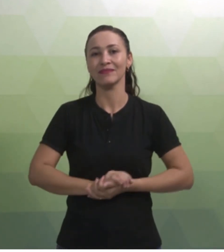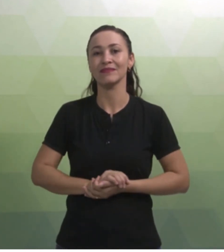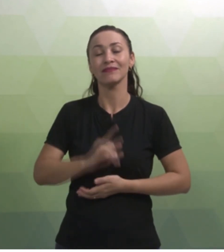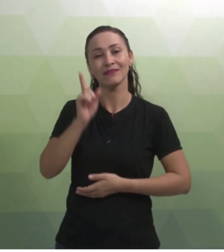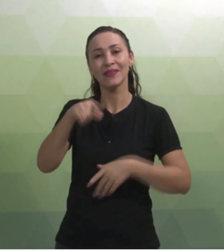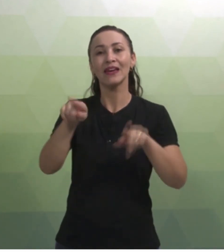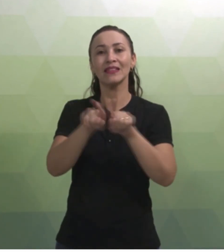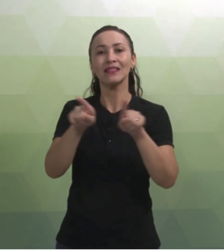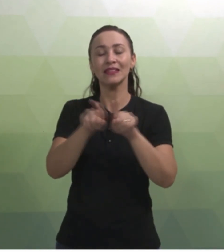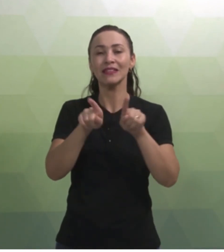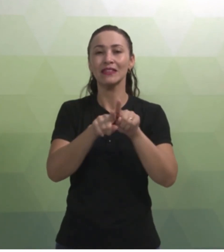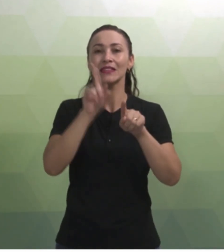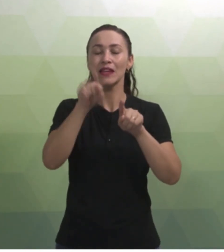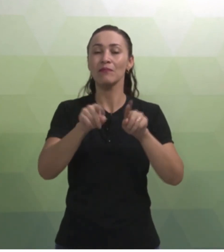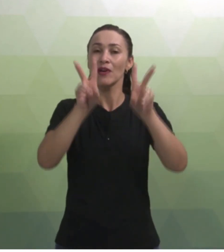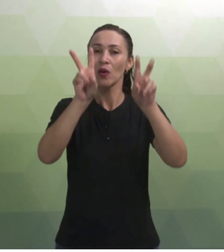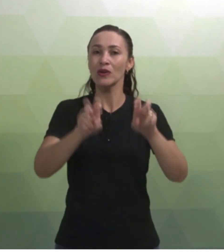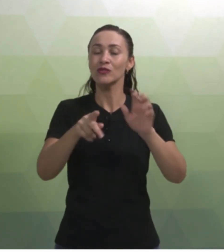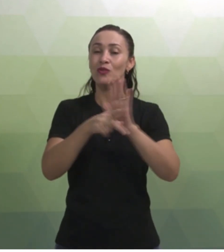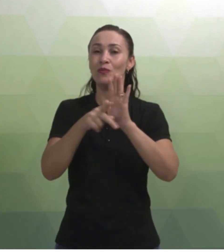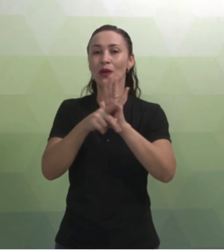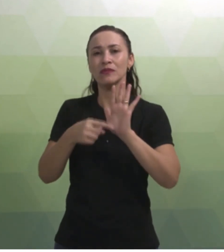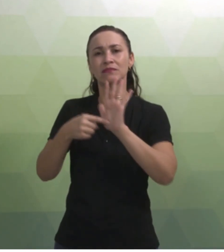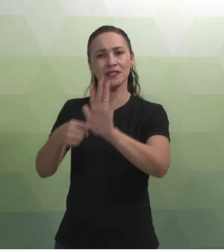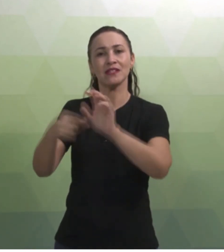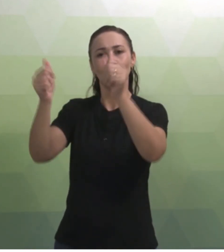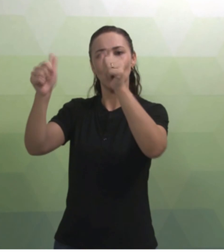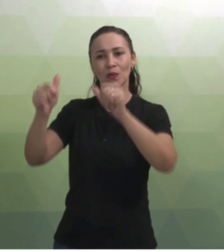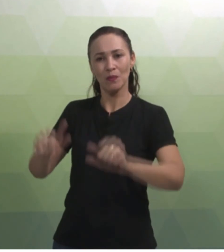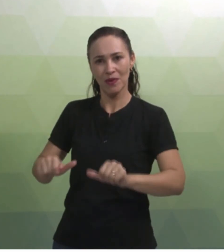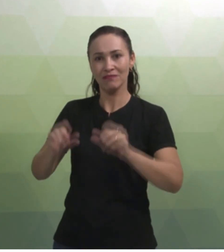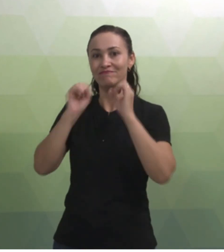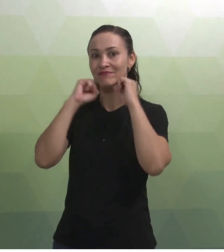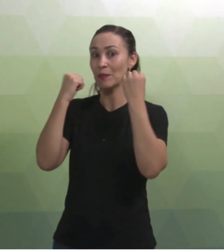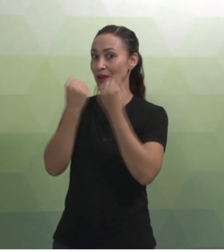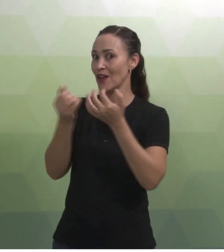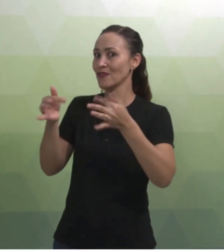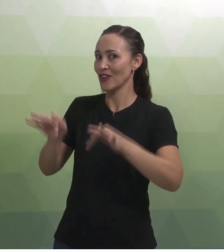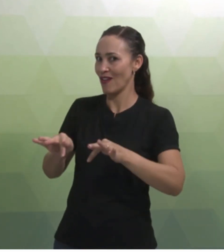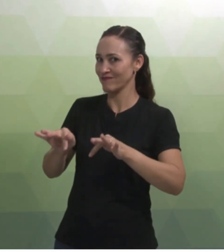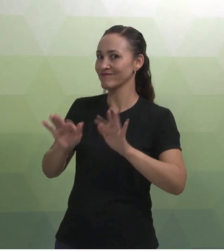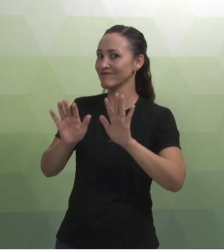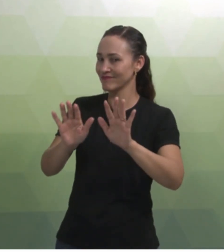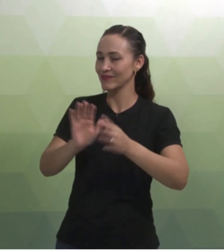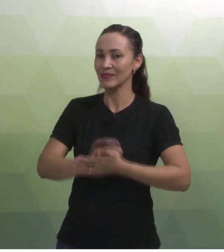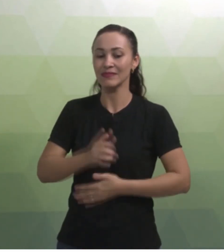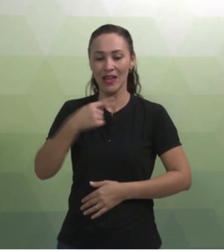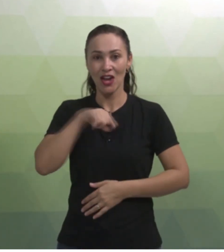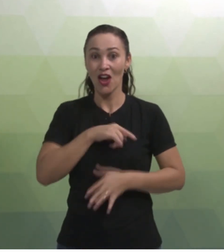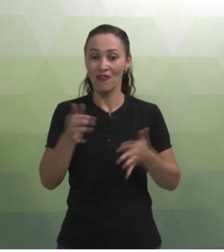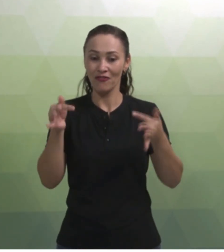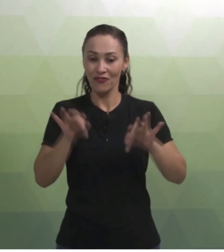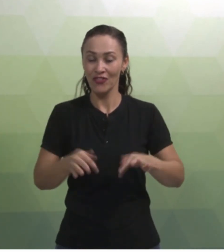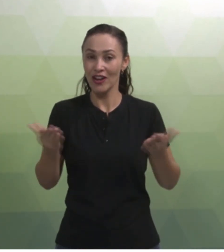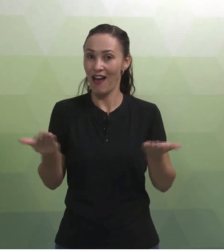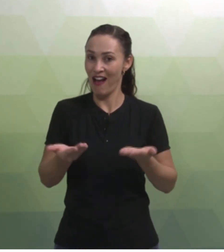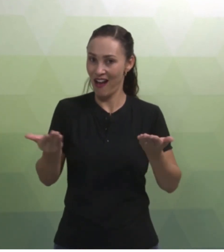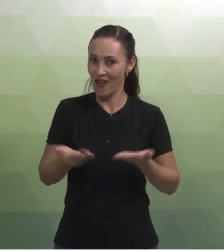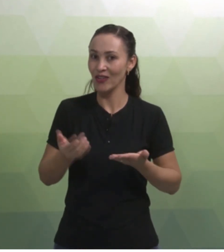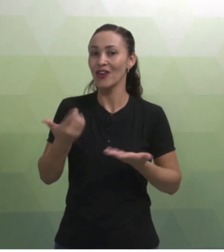Bem como a respeito da apresentação dos banners no nosso seminário final. Ok? Estamos finalizando aqui.